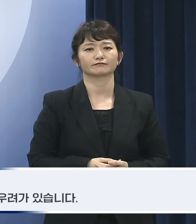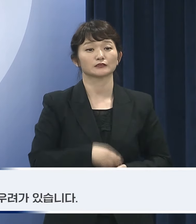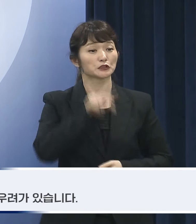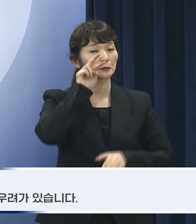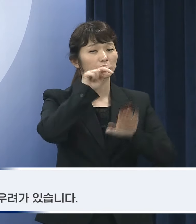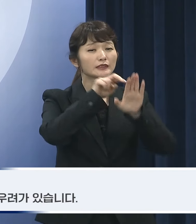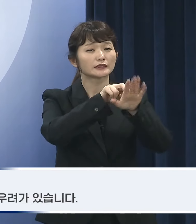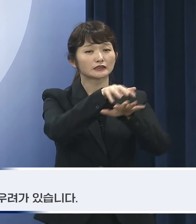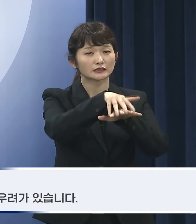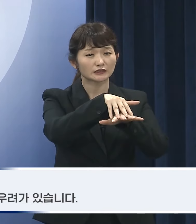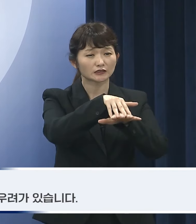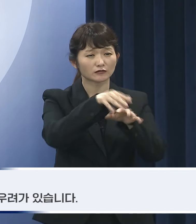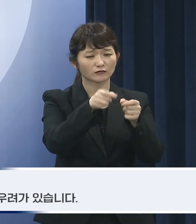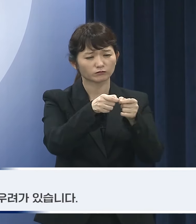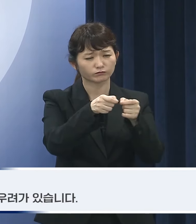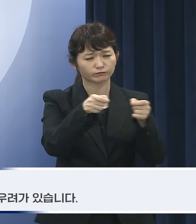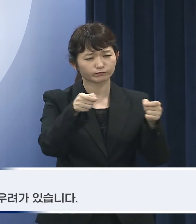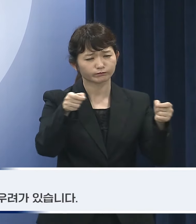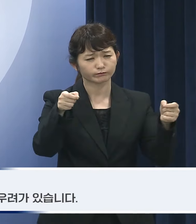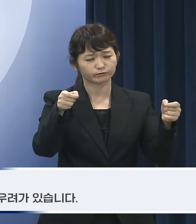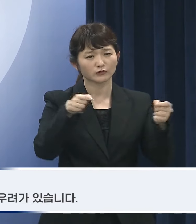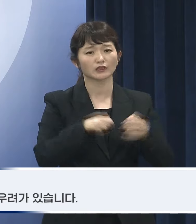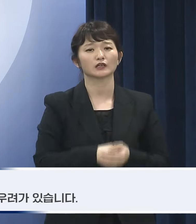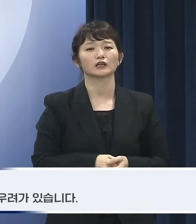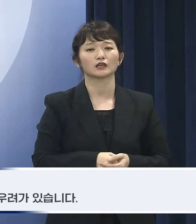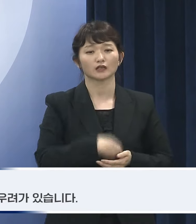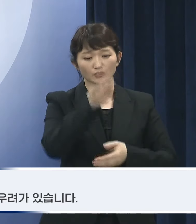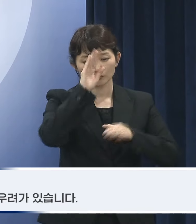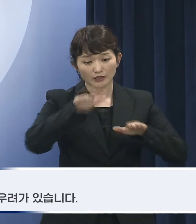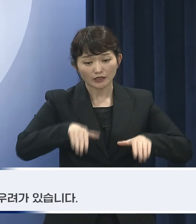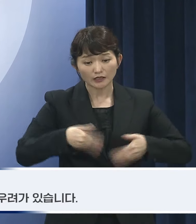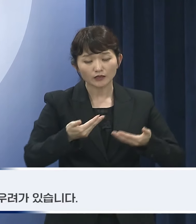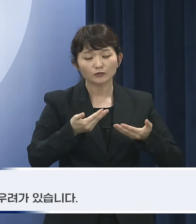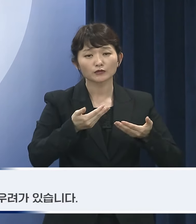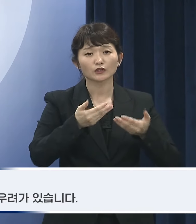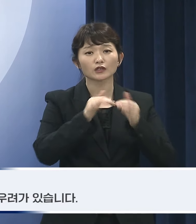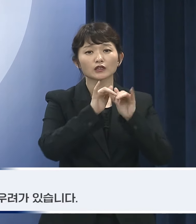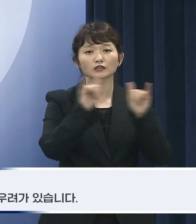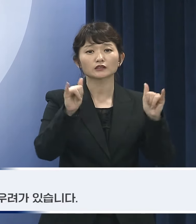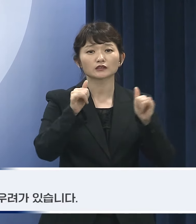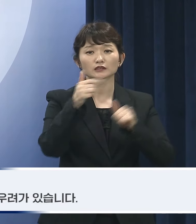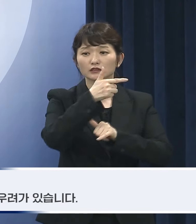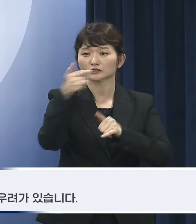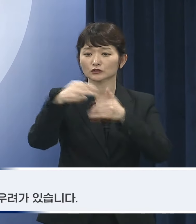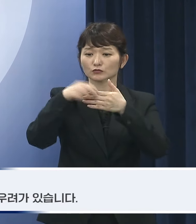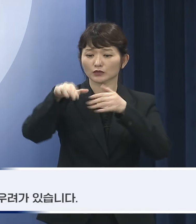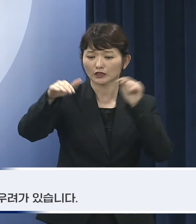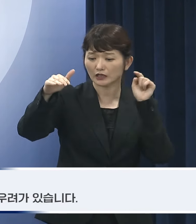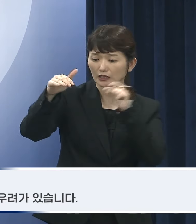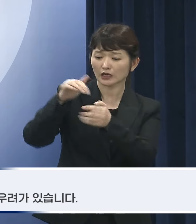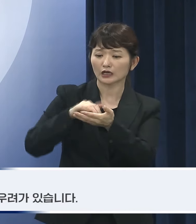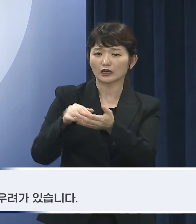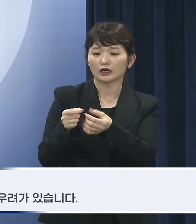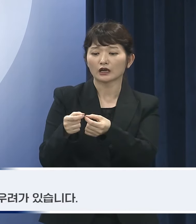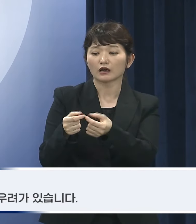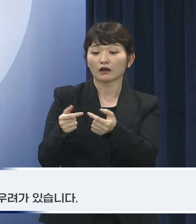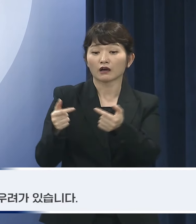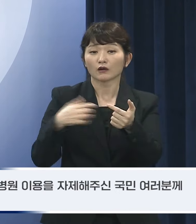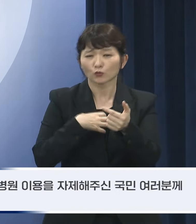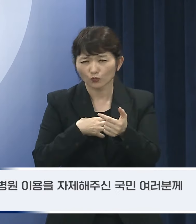비상진료체계가 장기화되면서 경증 환자의 대형병원 이용이 조금씩 증가할 우려가 있습니다.